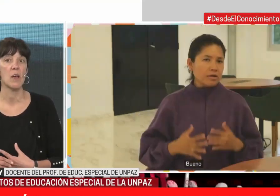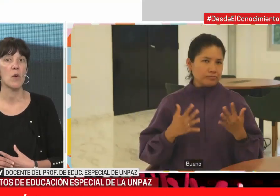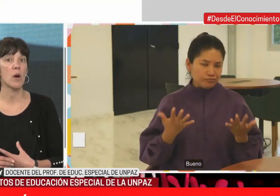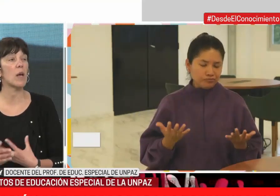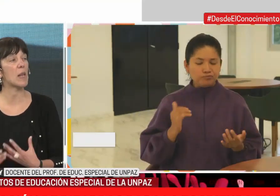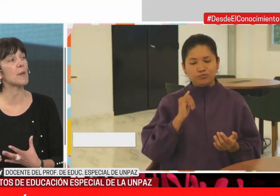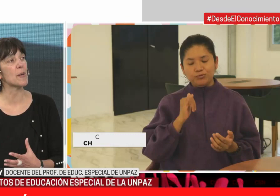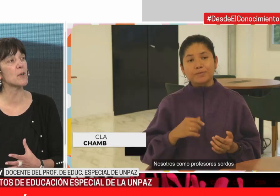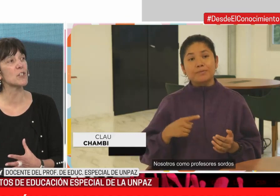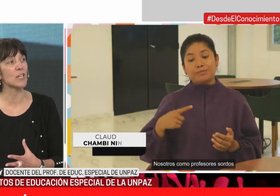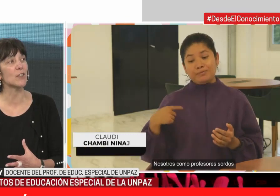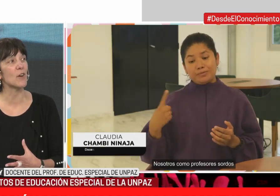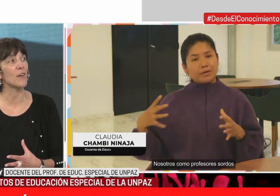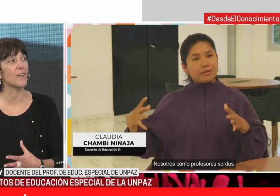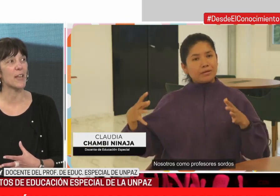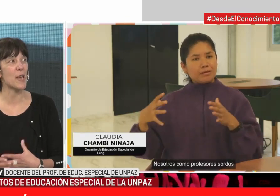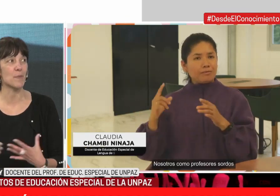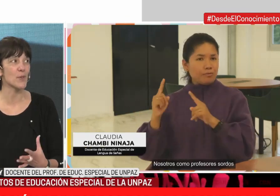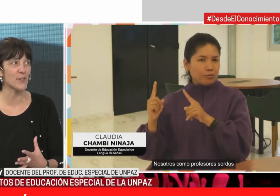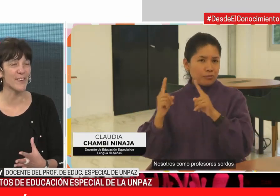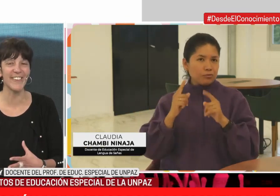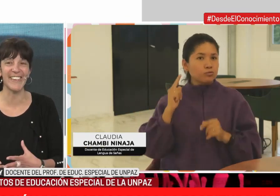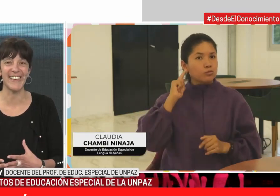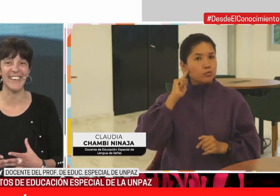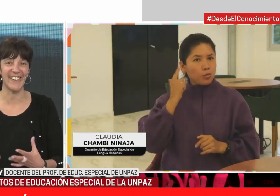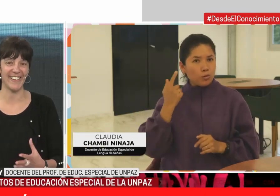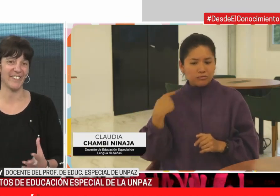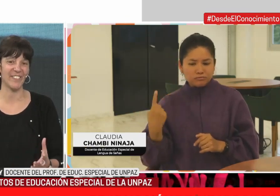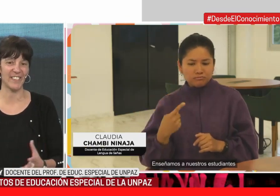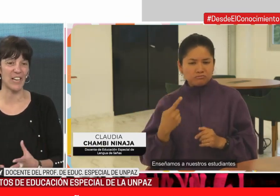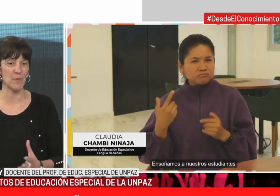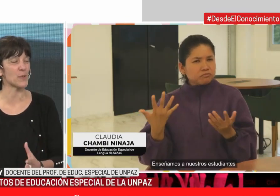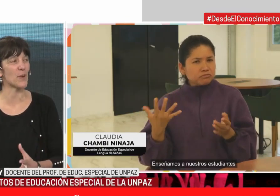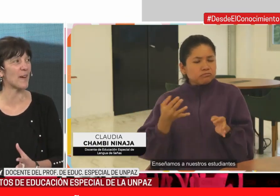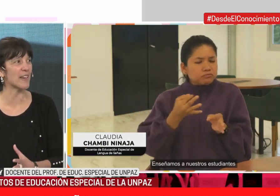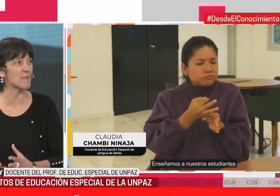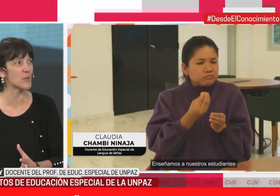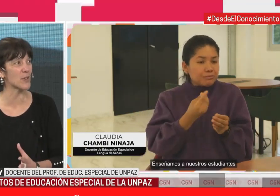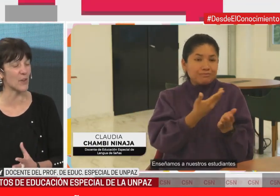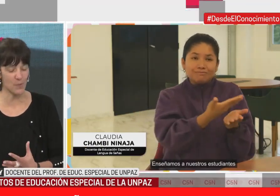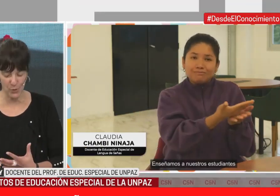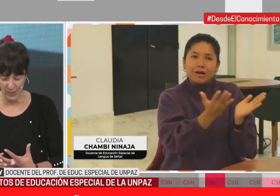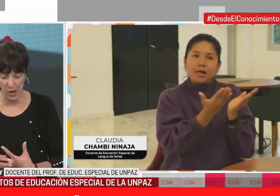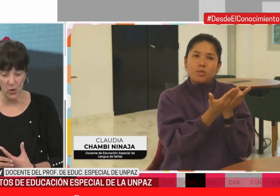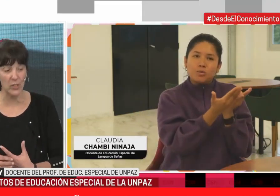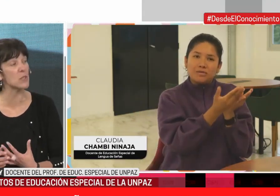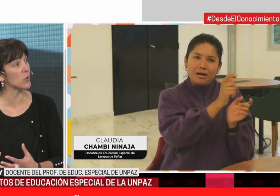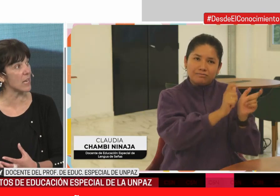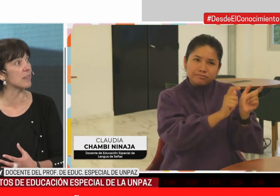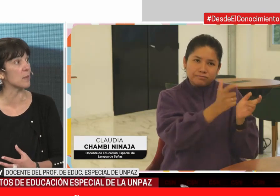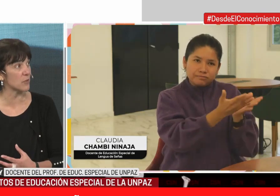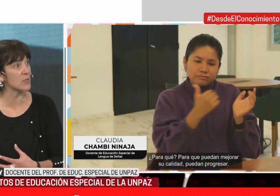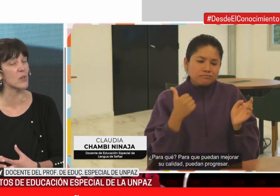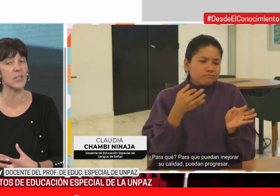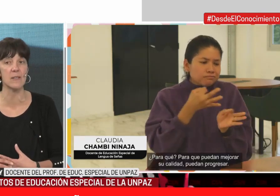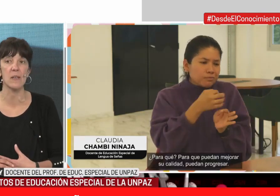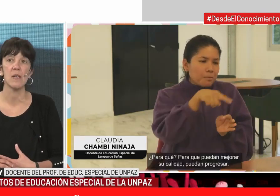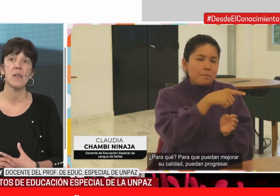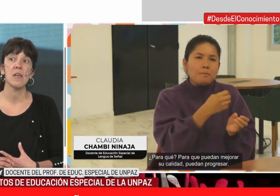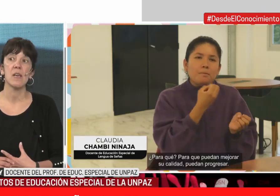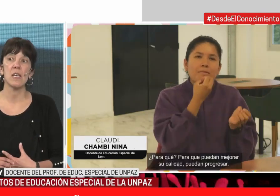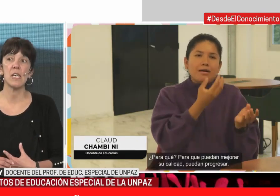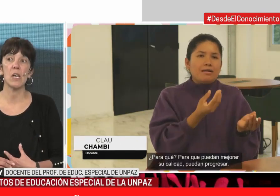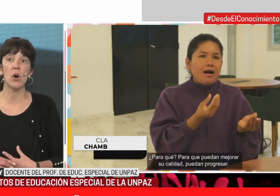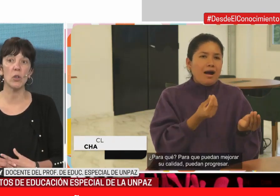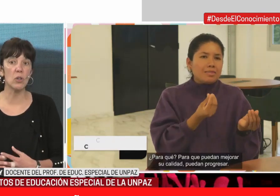el primer proyecto hermoso y le pusimos, la verdad, mucho trabajo con estudiantes, profesores.